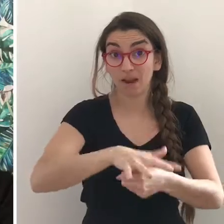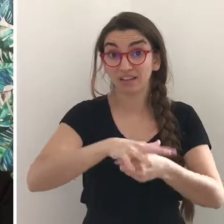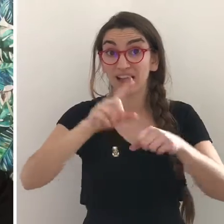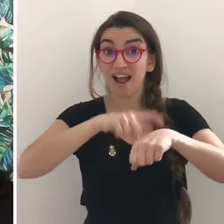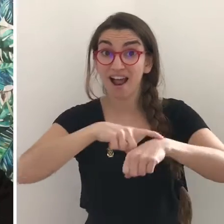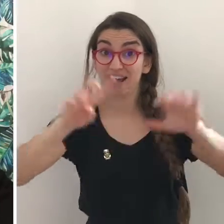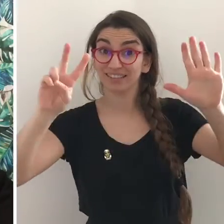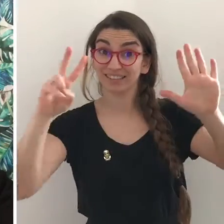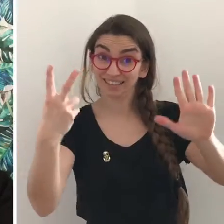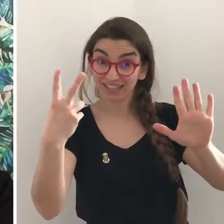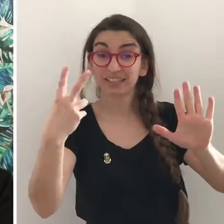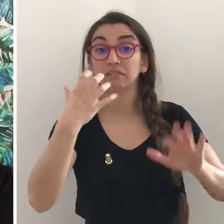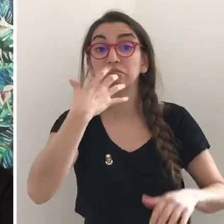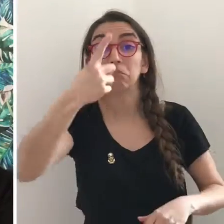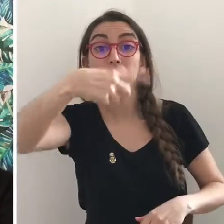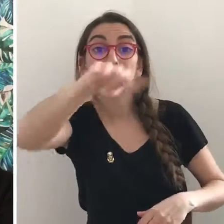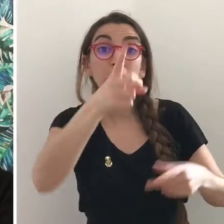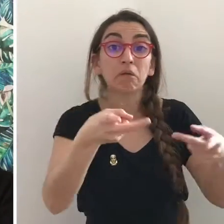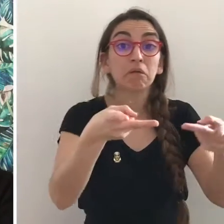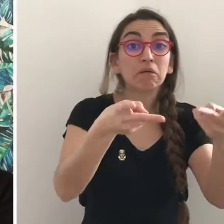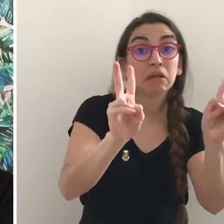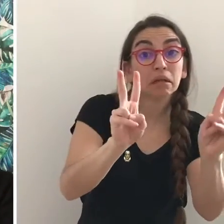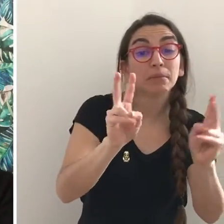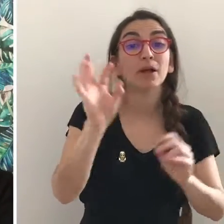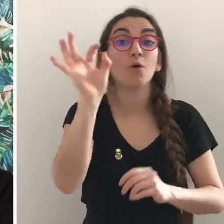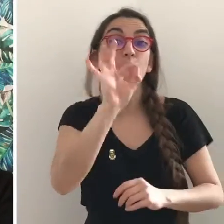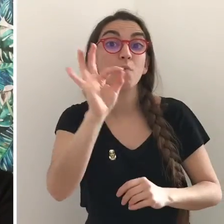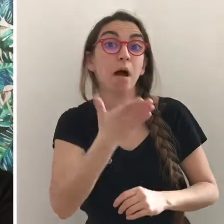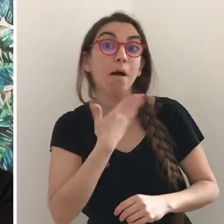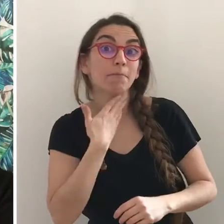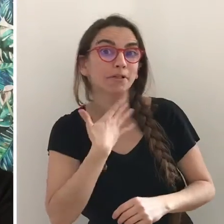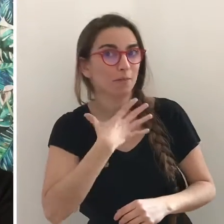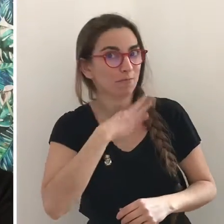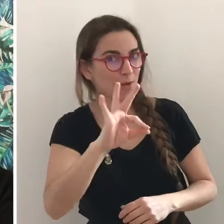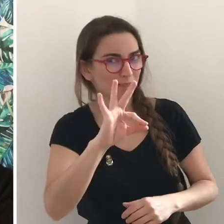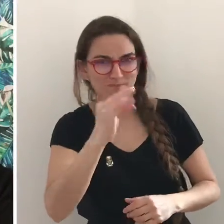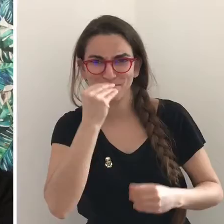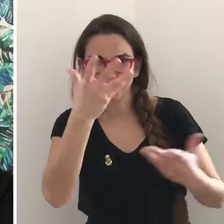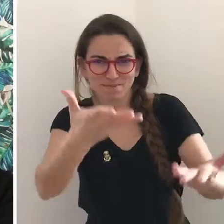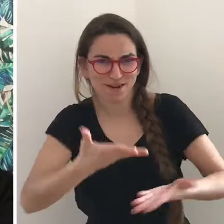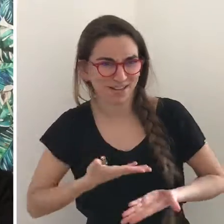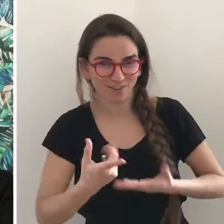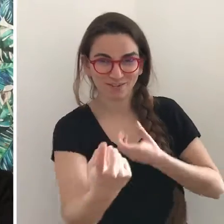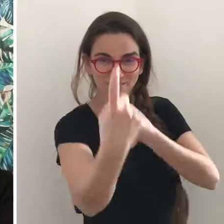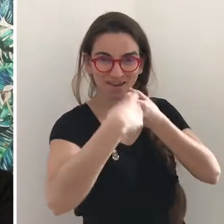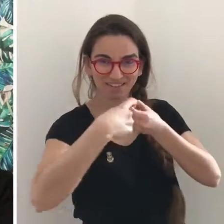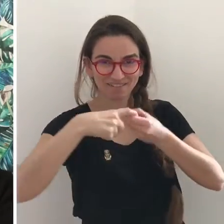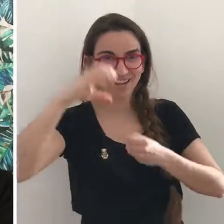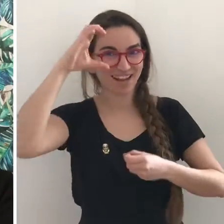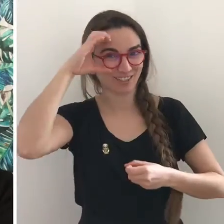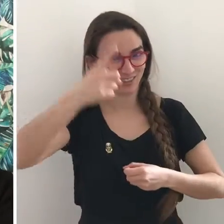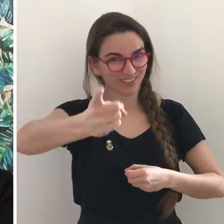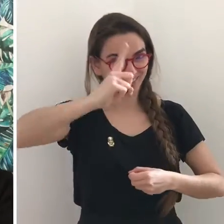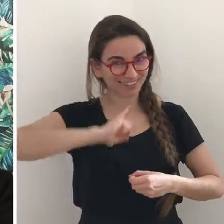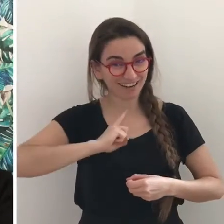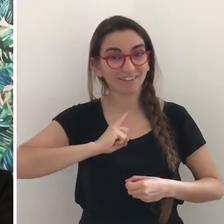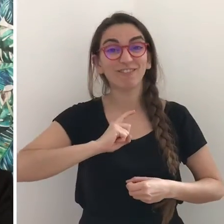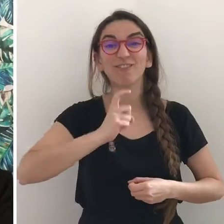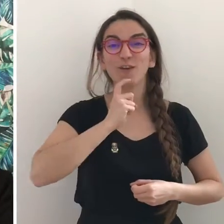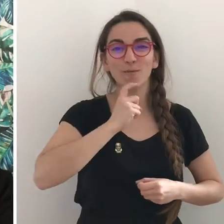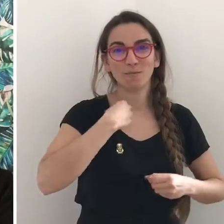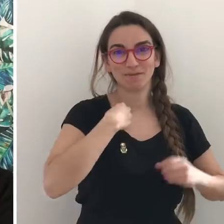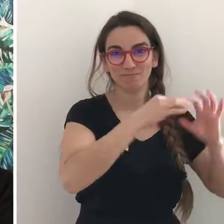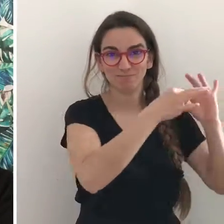martes a las 7 de la tarde, si os viene bien, si os apetece, os esperamos en la ventana del CDN para